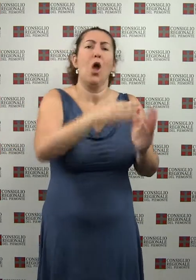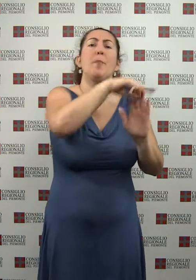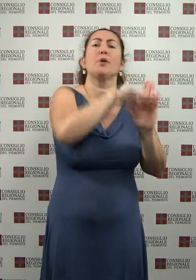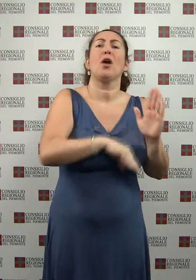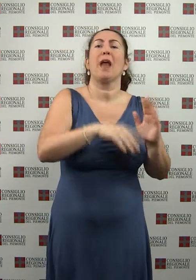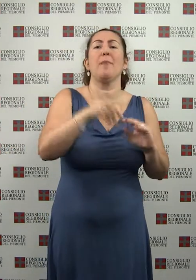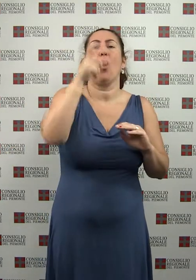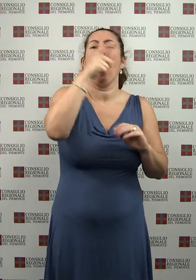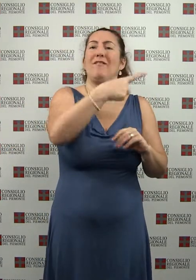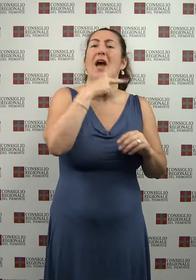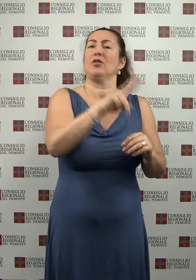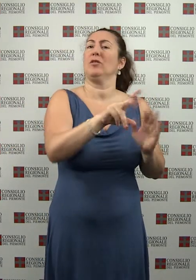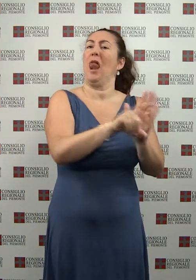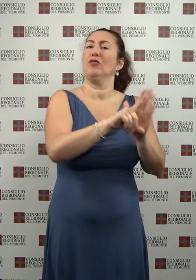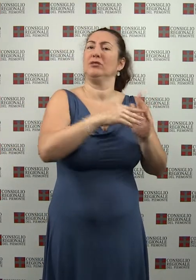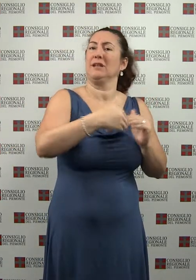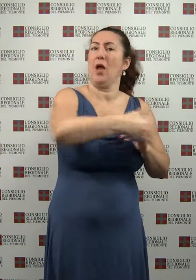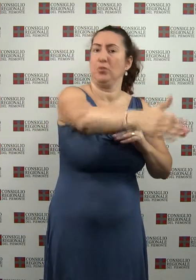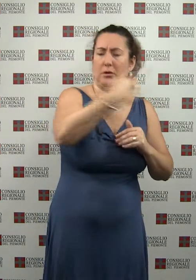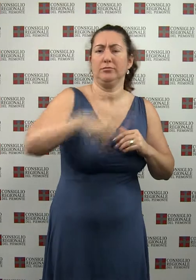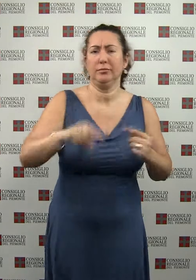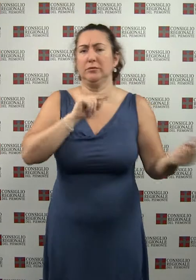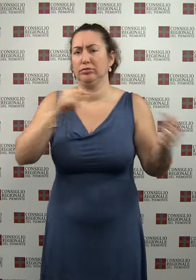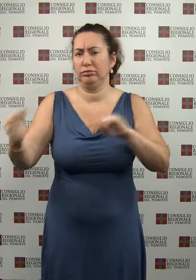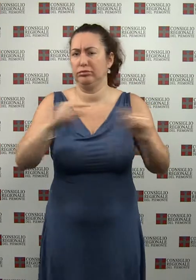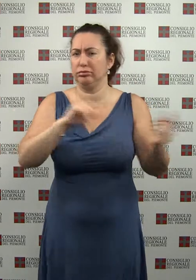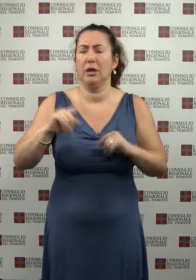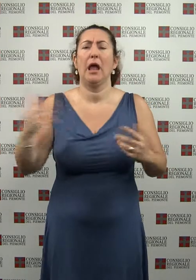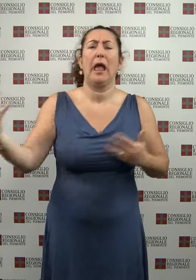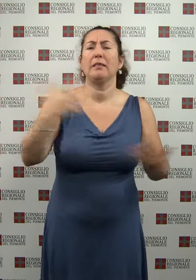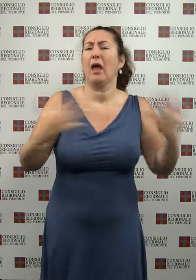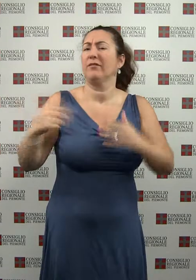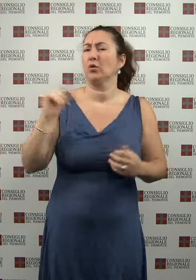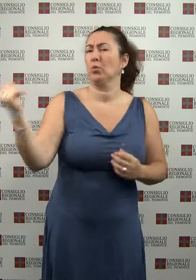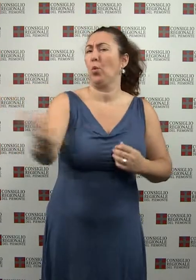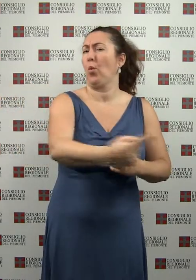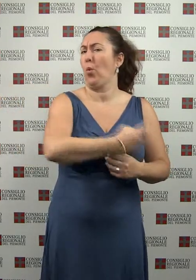legislatura, cui è eseguito l'ampio dibattito con l'intervento di tutte le forze politiche.